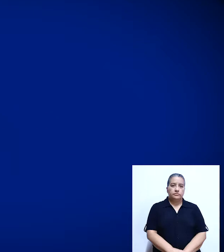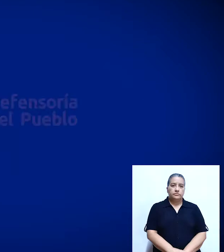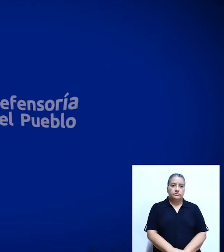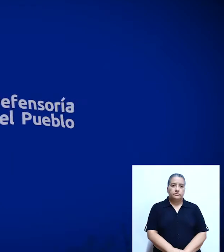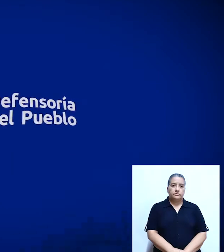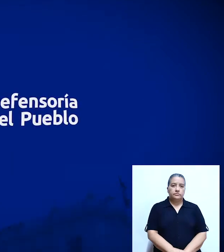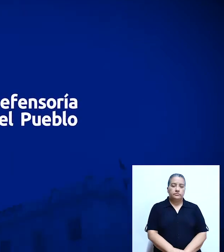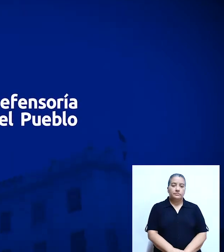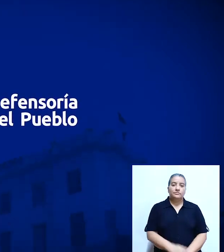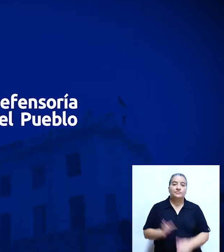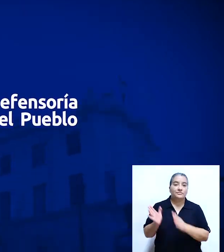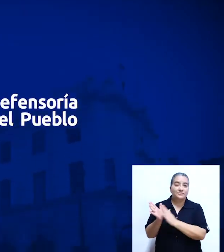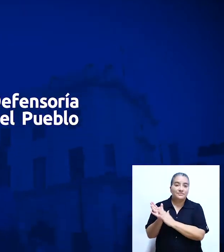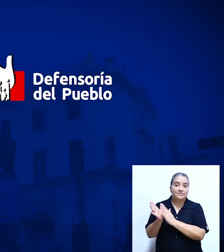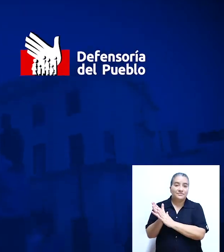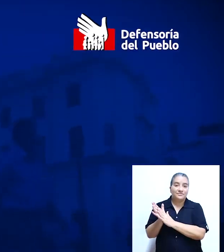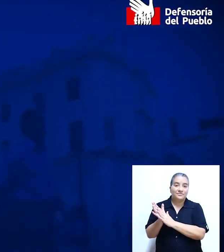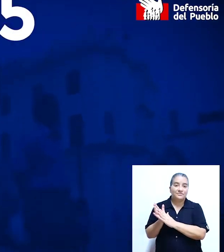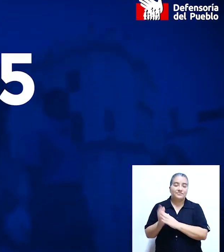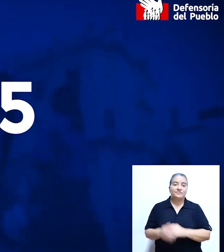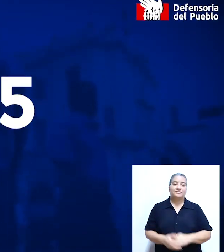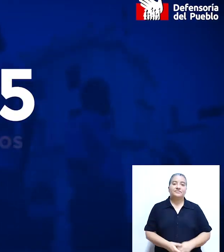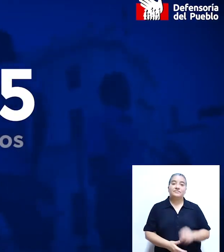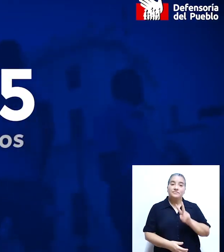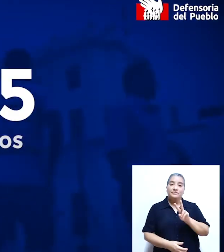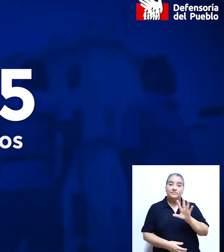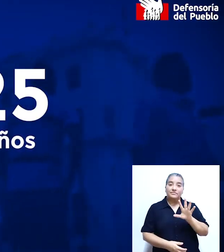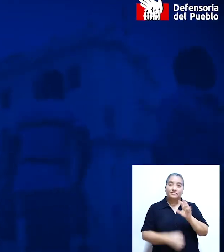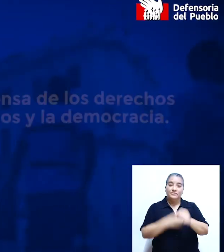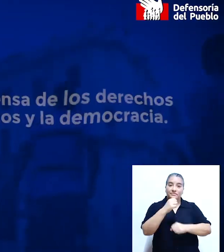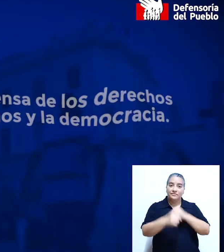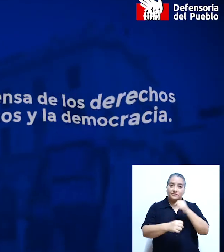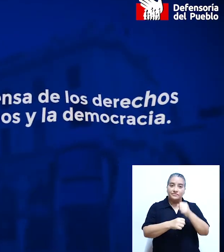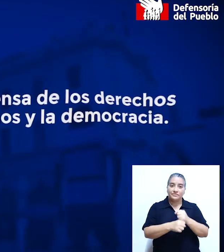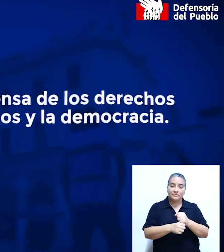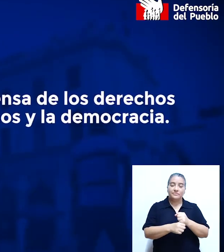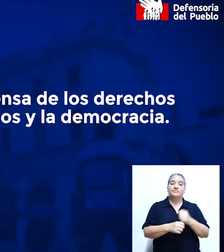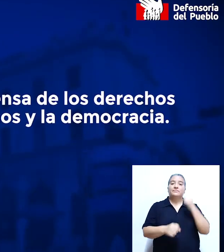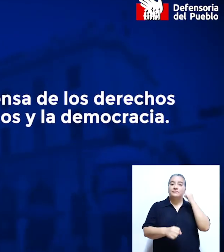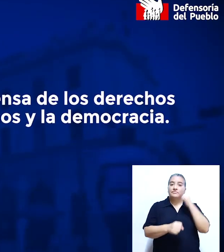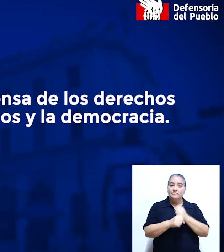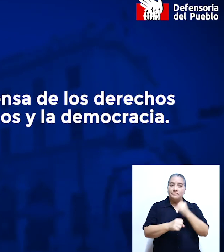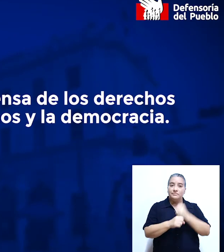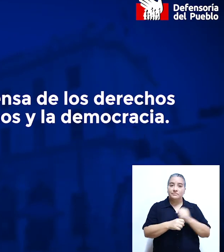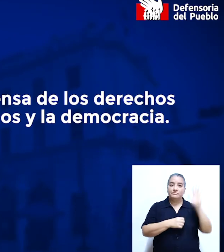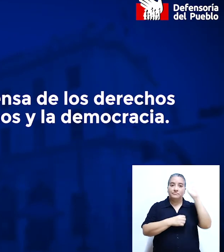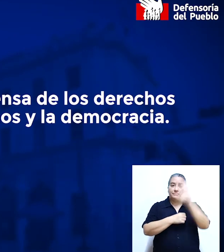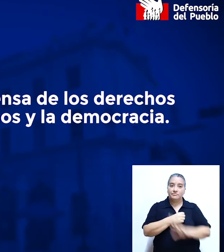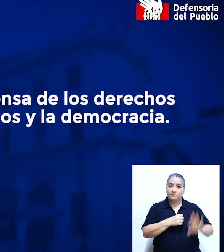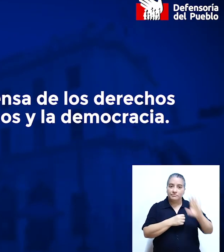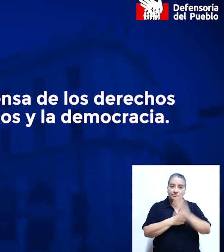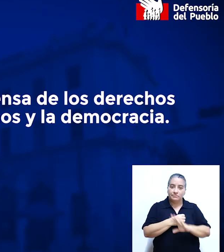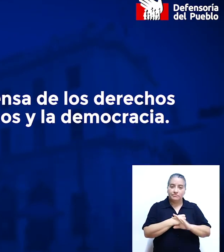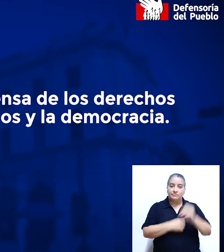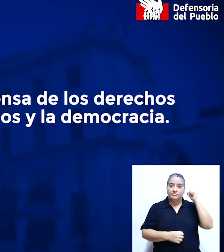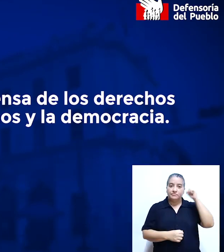Defensoría del Pueblo, 25 años en defensa de los derechos humanos y la democracia.